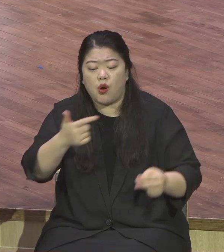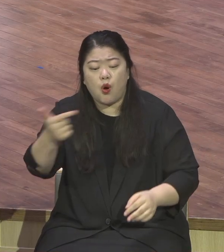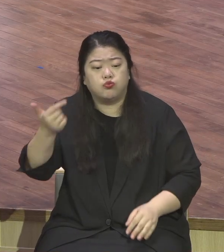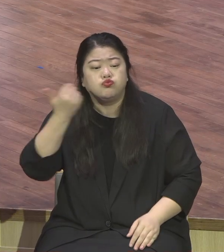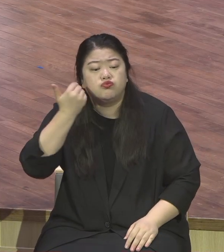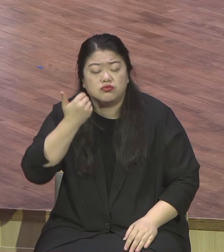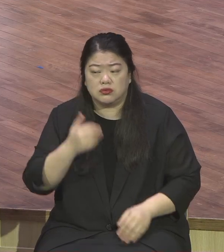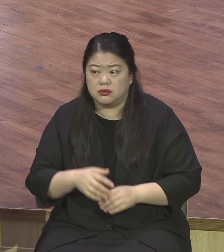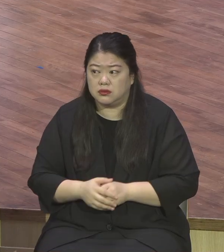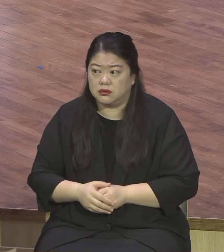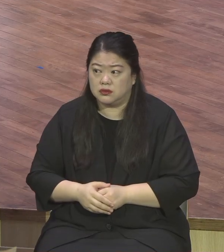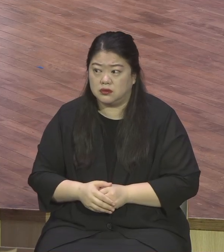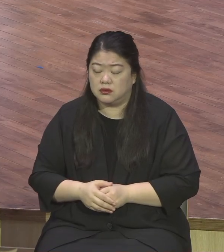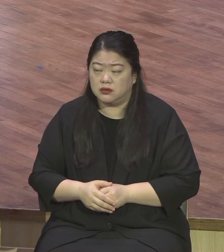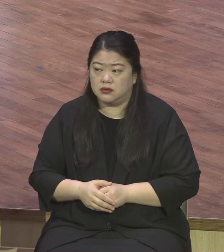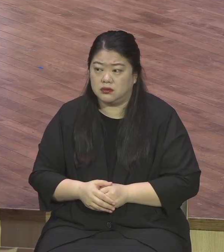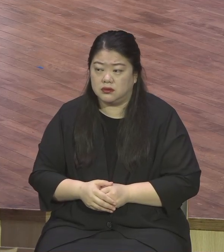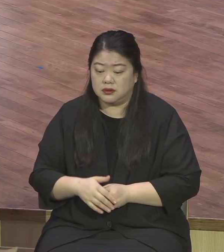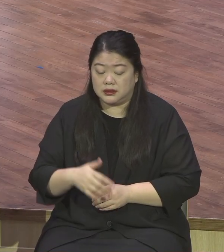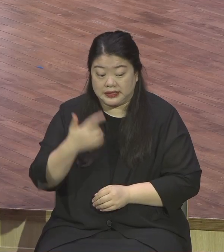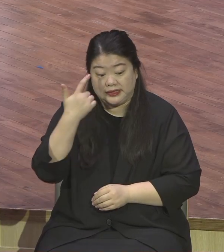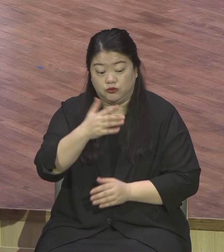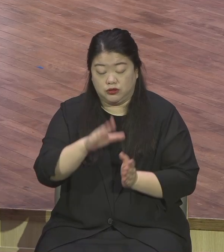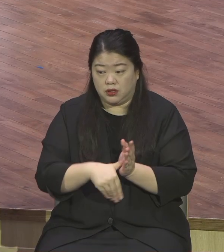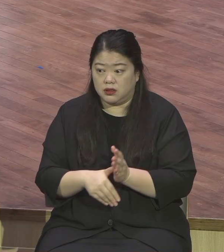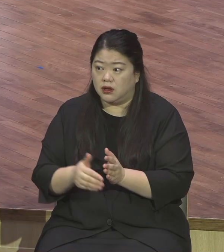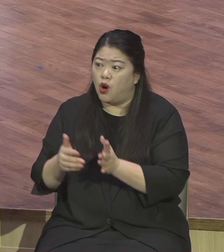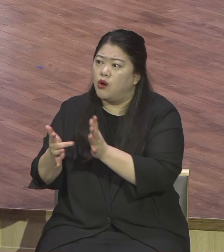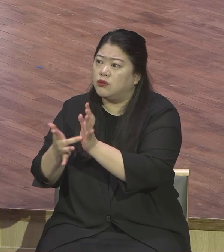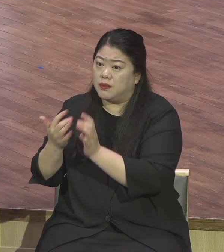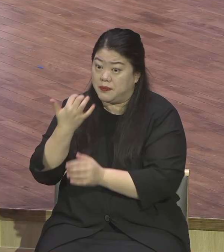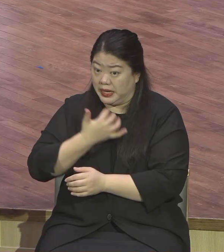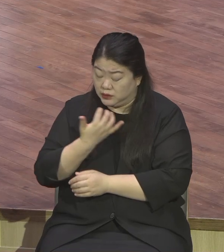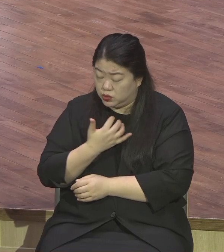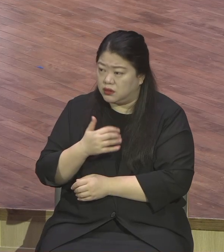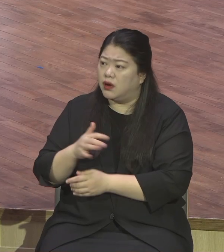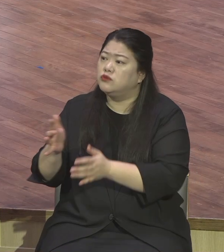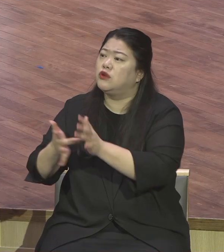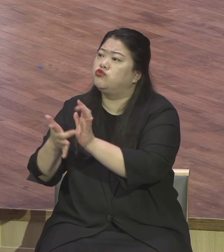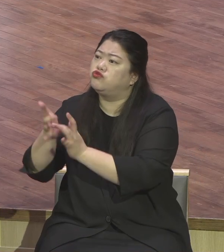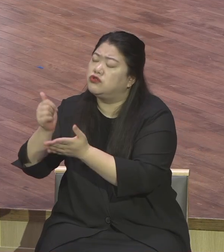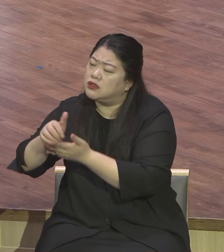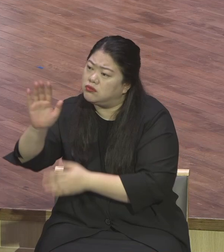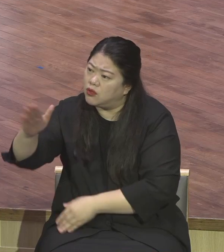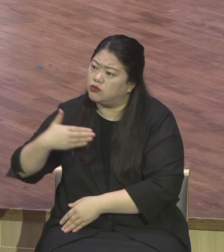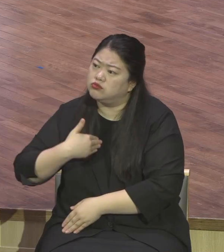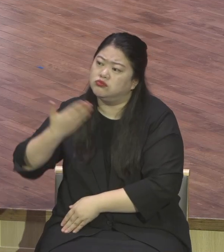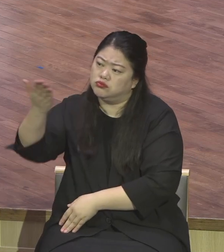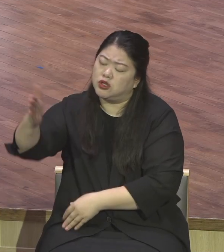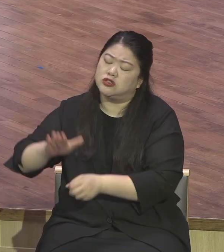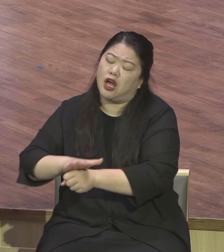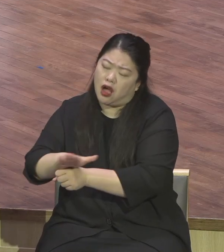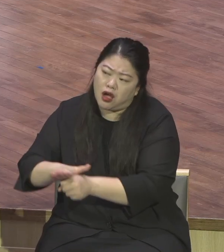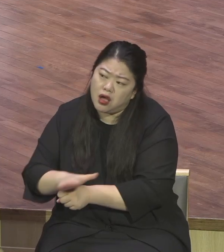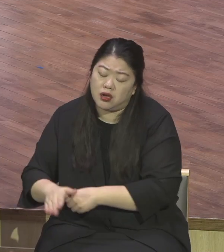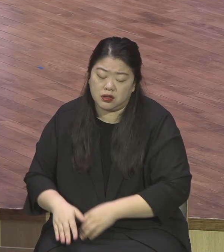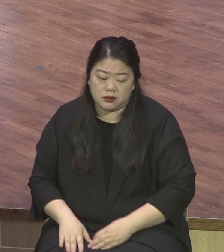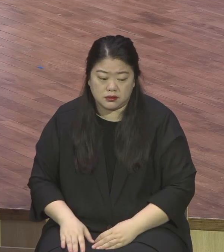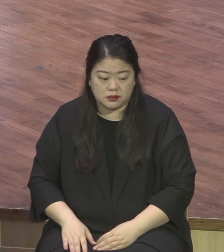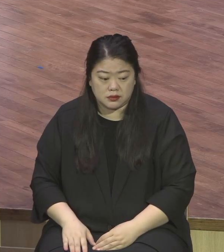주님 그러하나이다 내가 주님을 사랑하는 줄 주님께서 아시나이다 예수님은